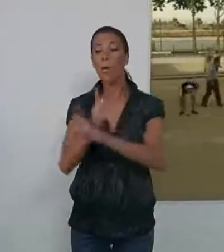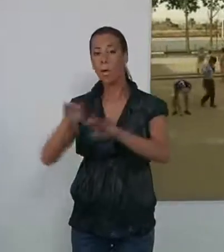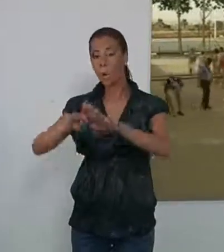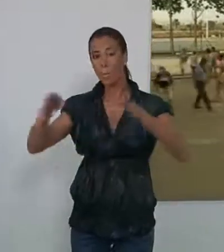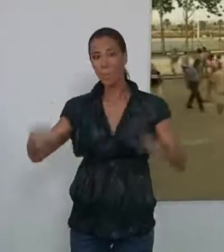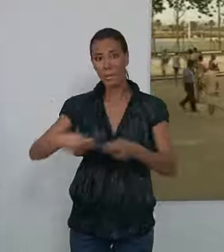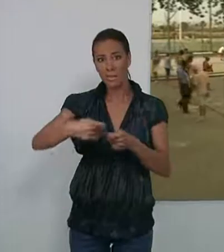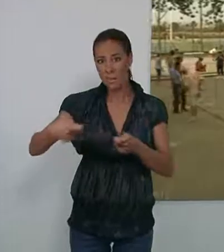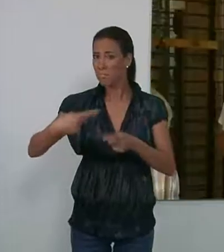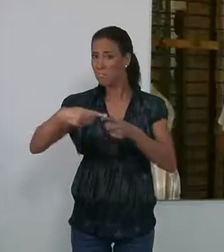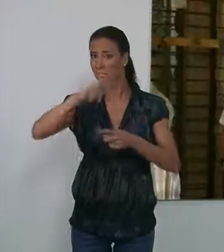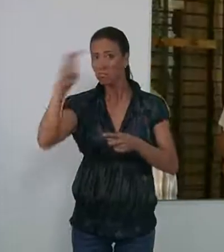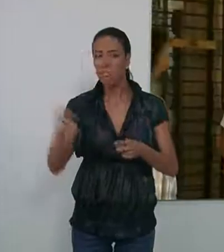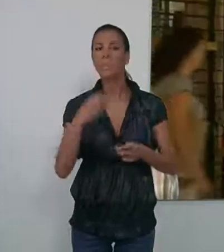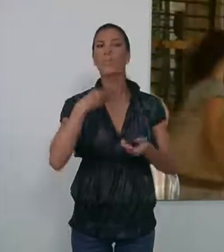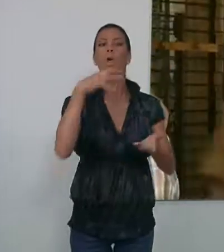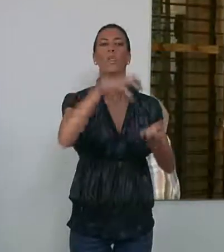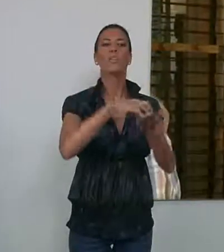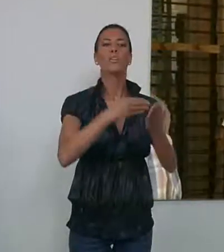de Mesa se celebraban en el centro de día La Zafra.